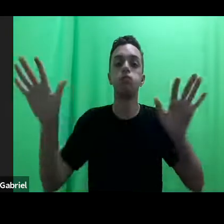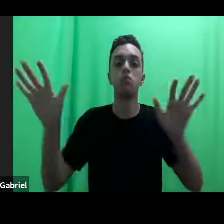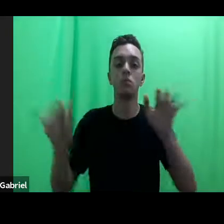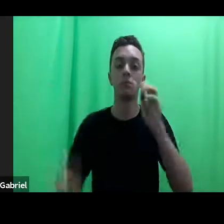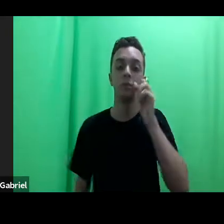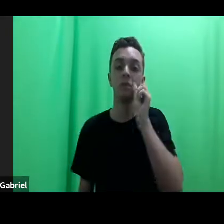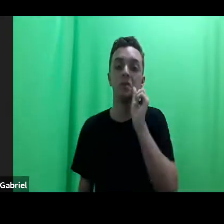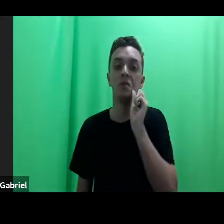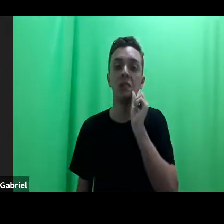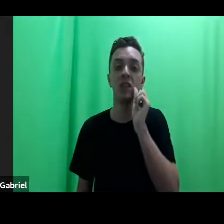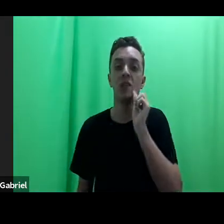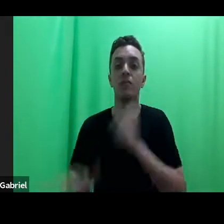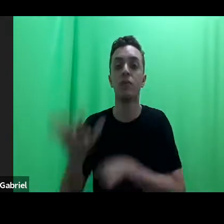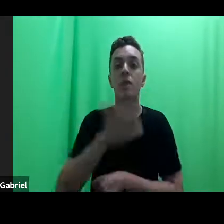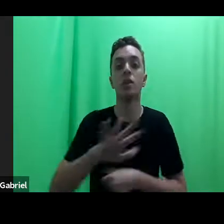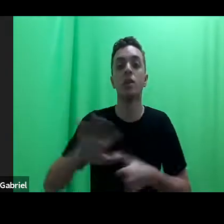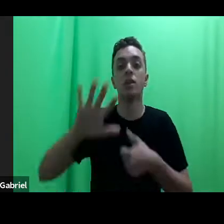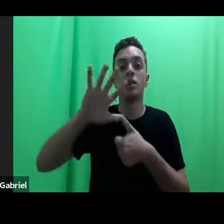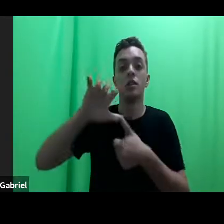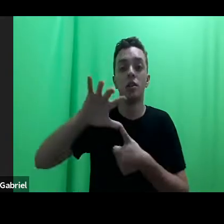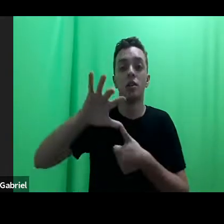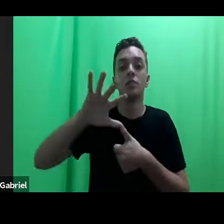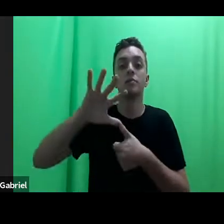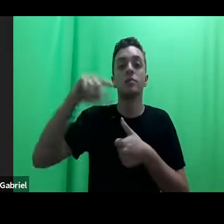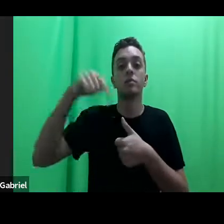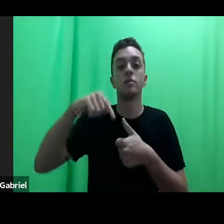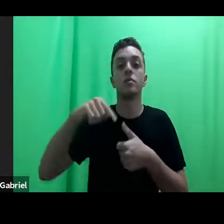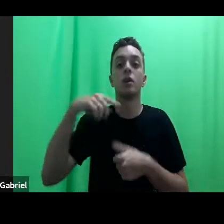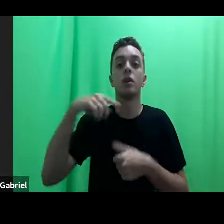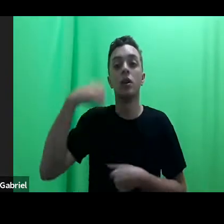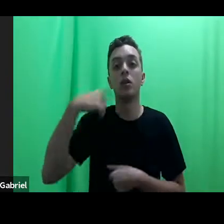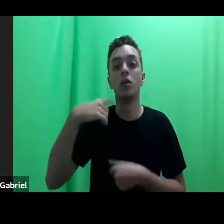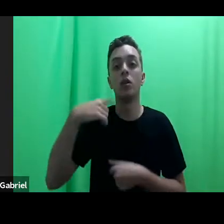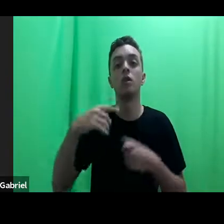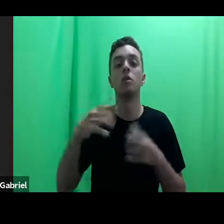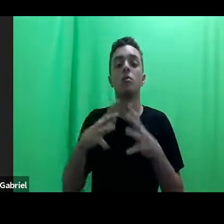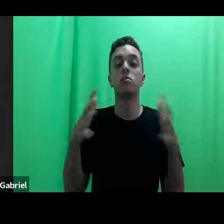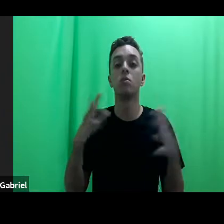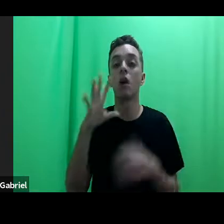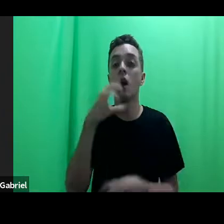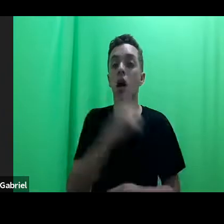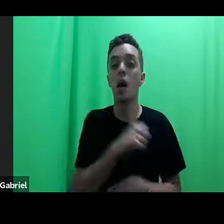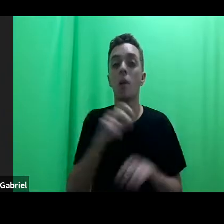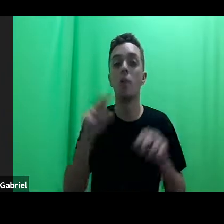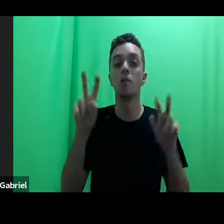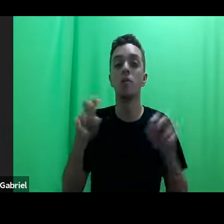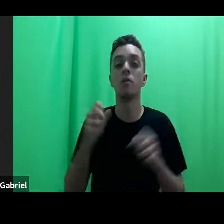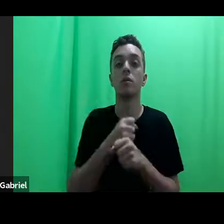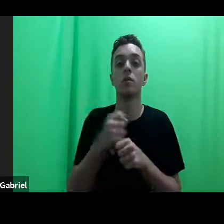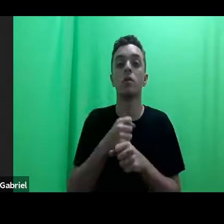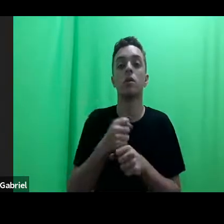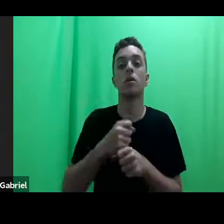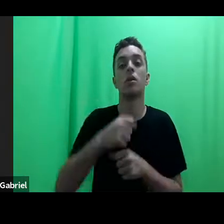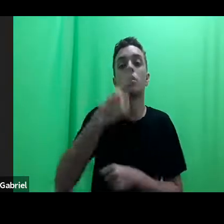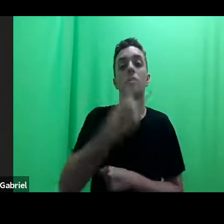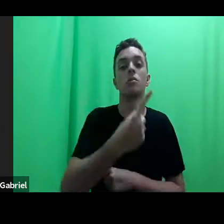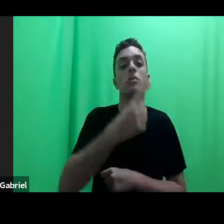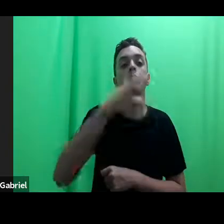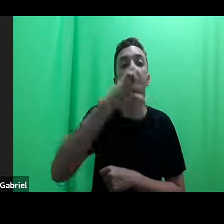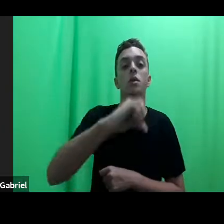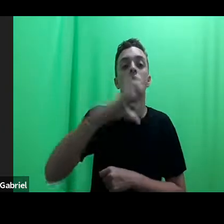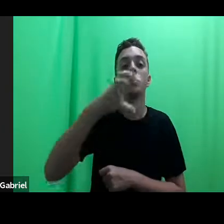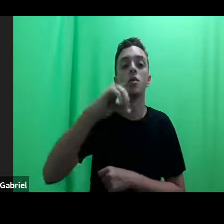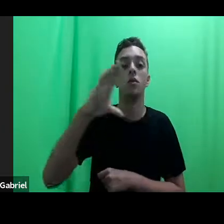Na região latino-americana, esse tipo de advocacia expandiu-se, sobretudo na década de 1990, para